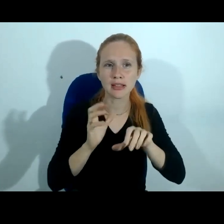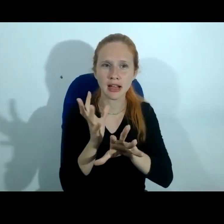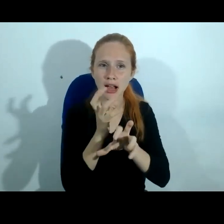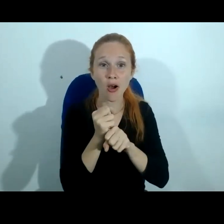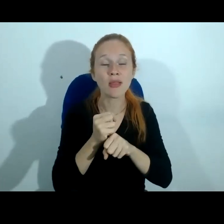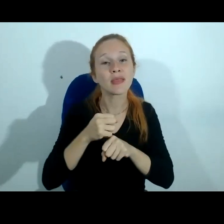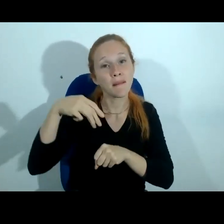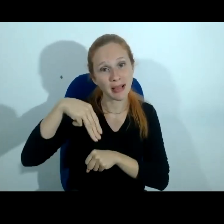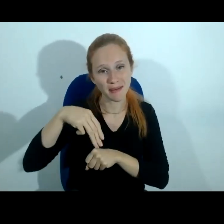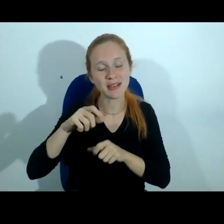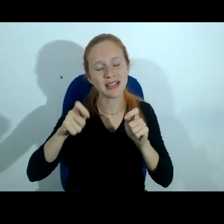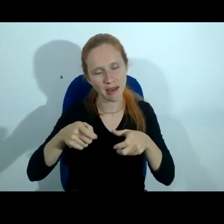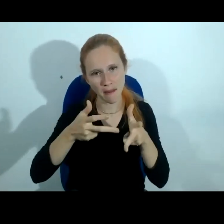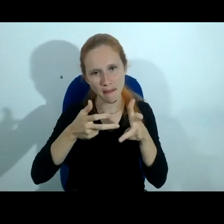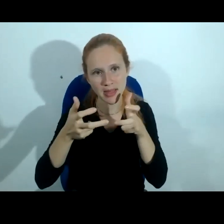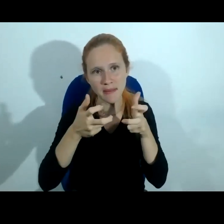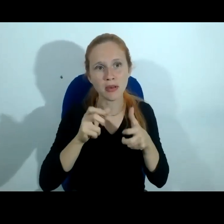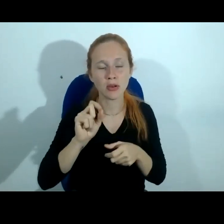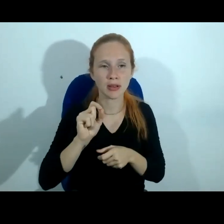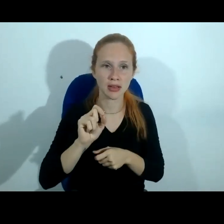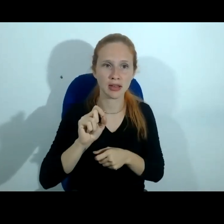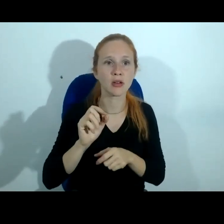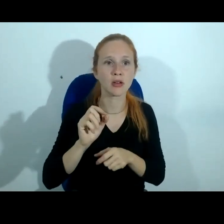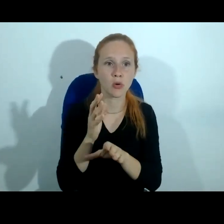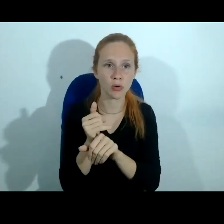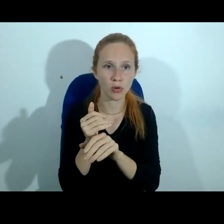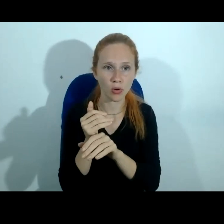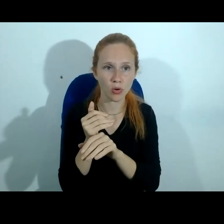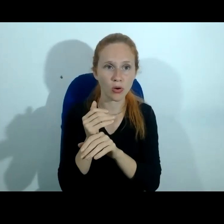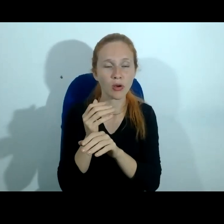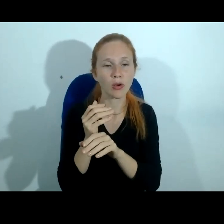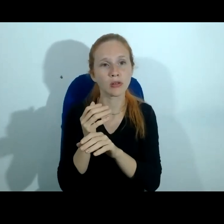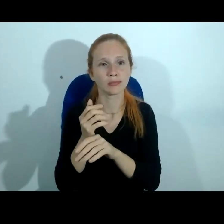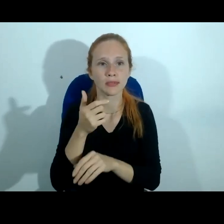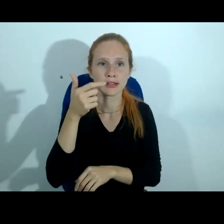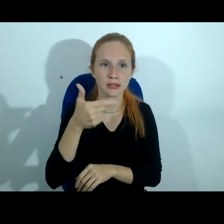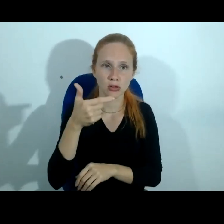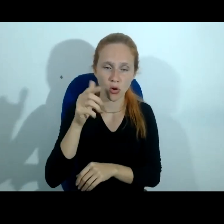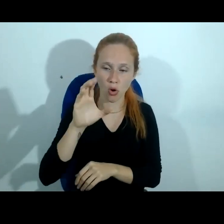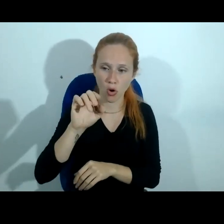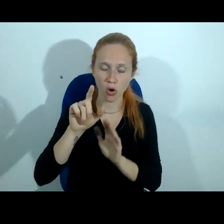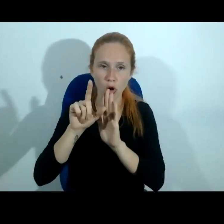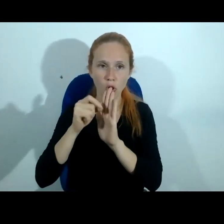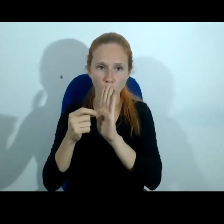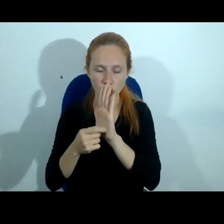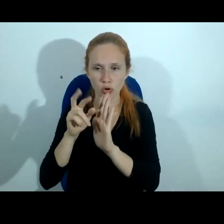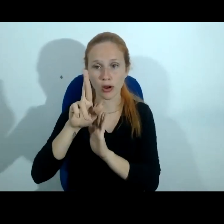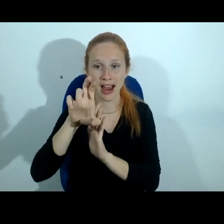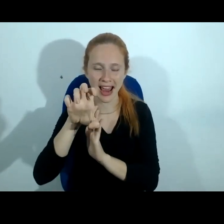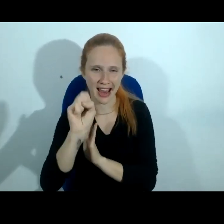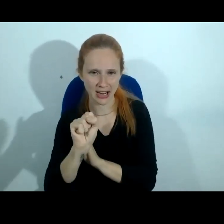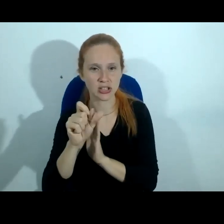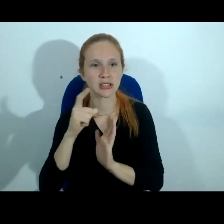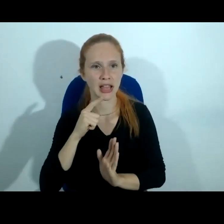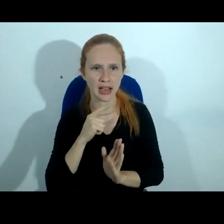modificado também e aí se você comparar o código hash original com o segundo código hash você vai ver que aquela prova ela não é uma prova original ela